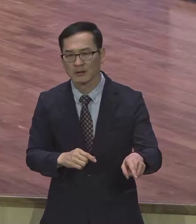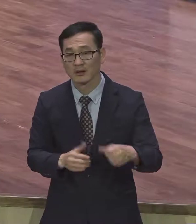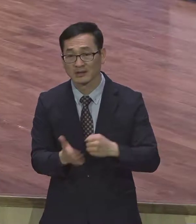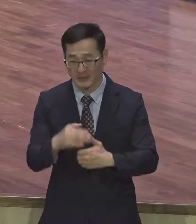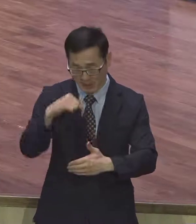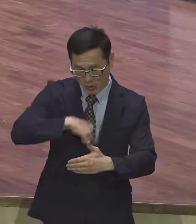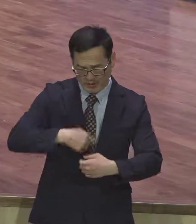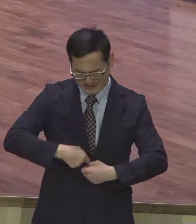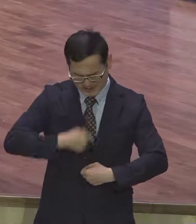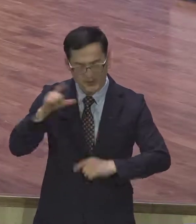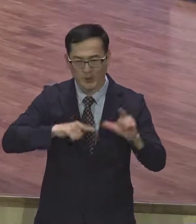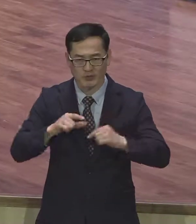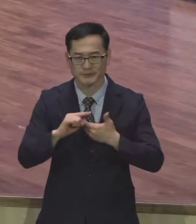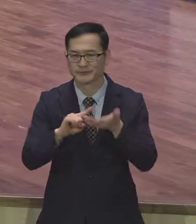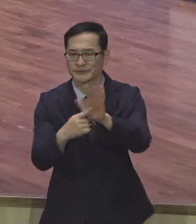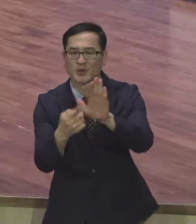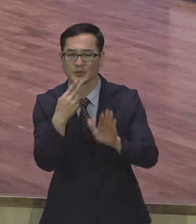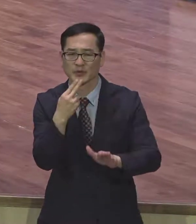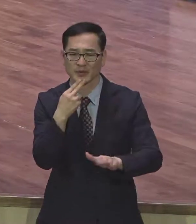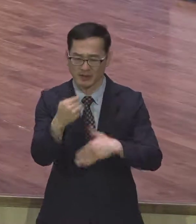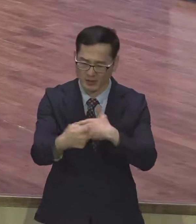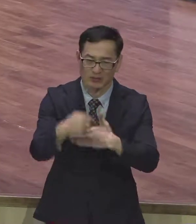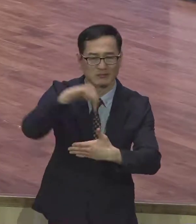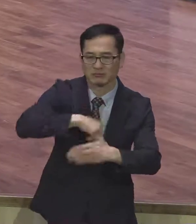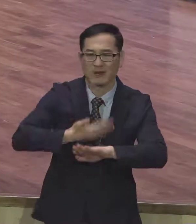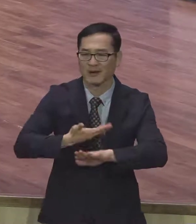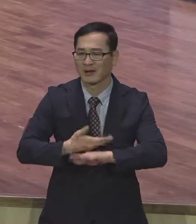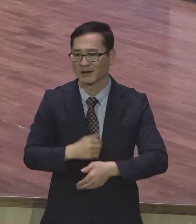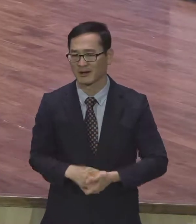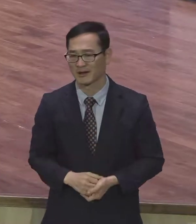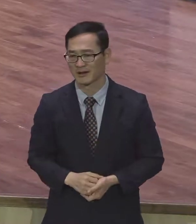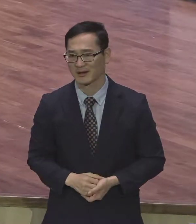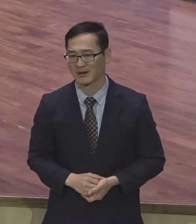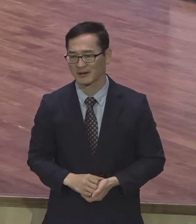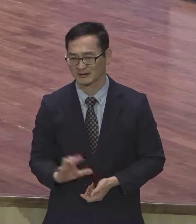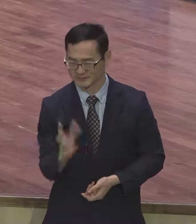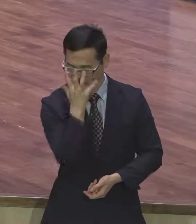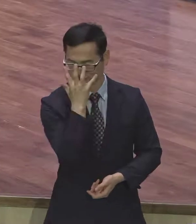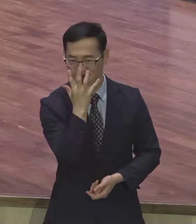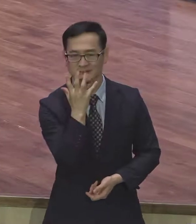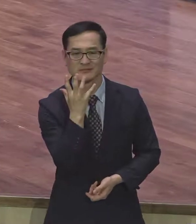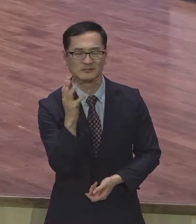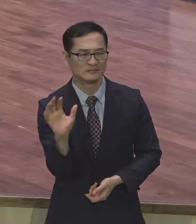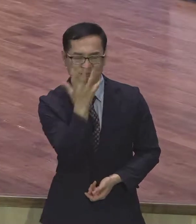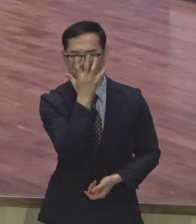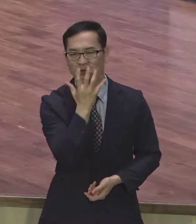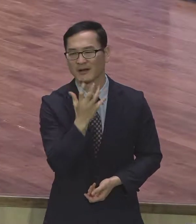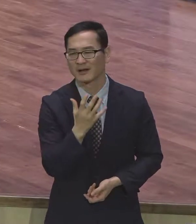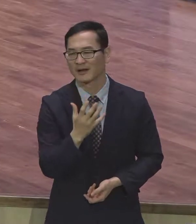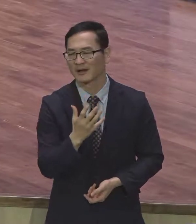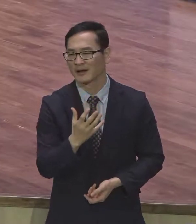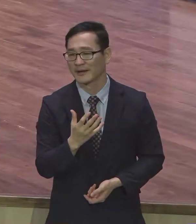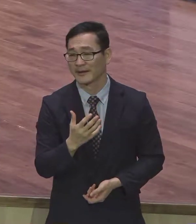진실이 안 나와. 전부 가식이야. 그러니까 진실이 감격, 감사, 기쁨이 실제적으로 없어.